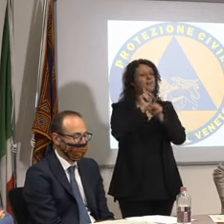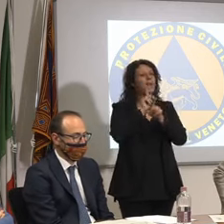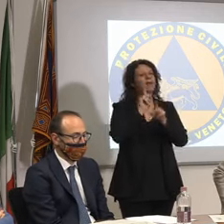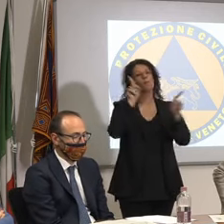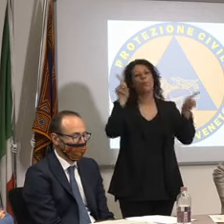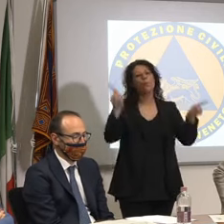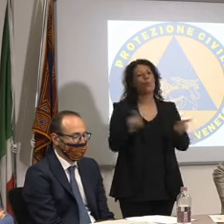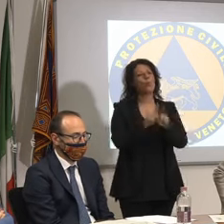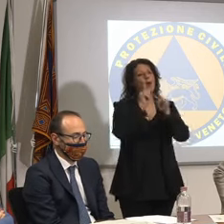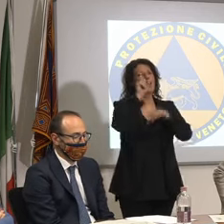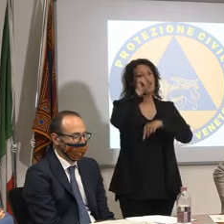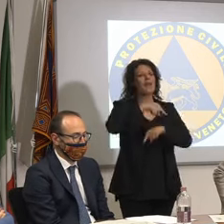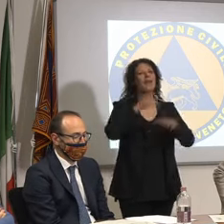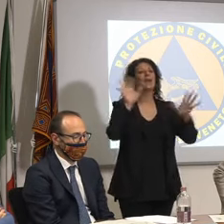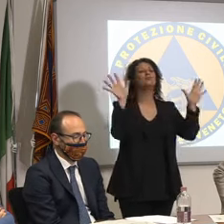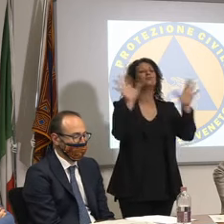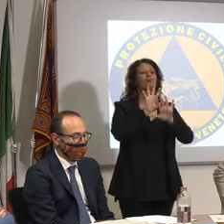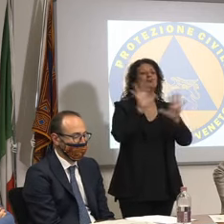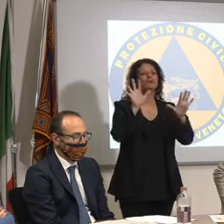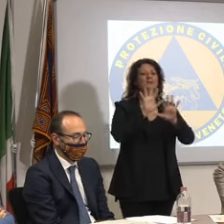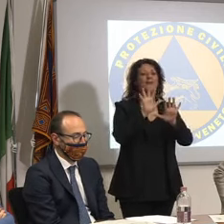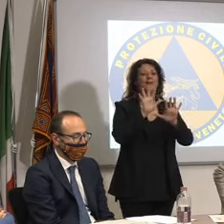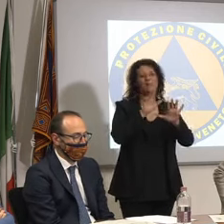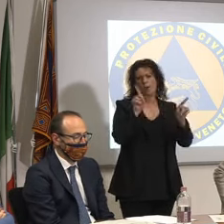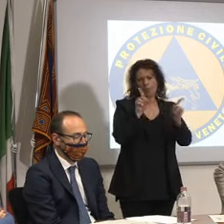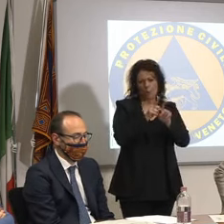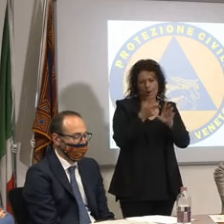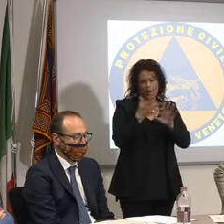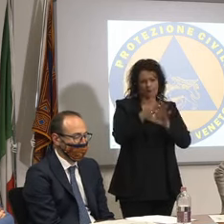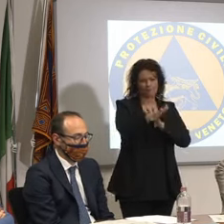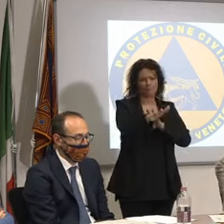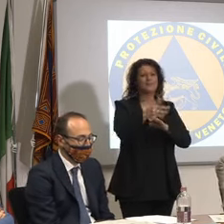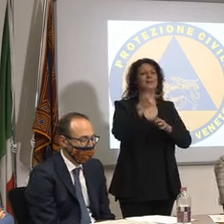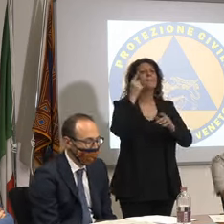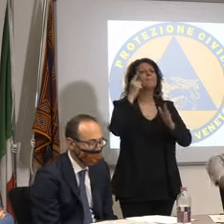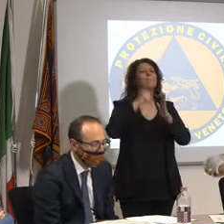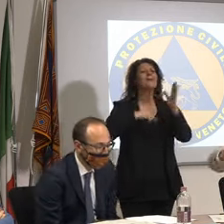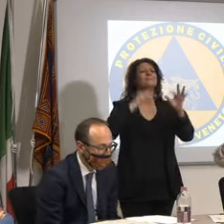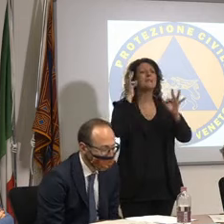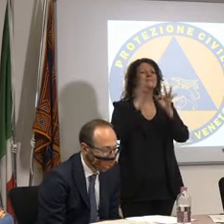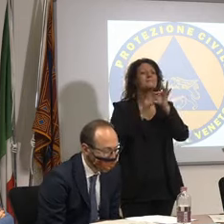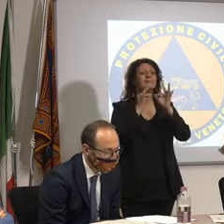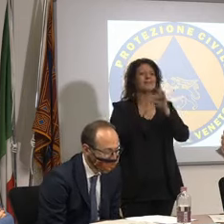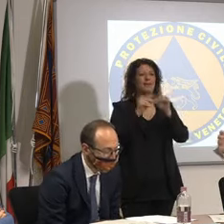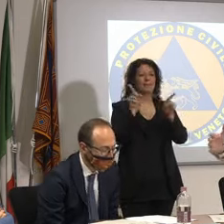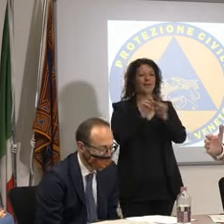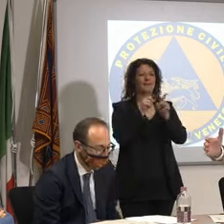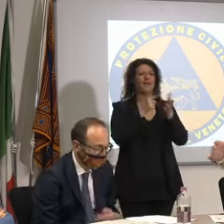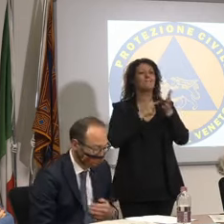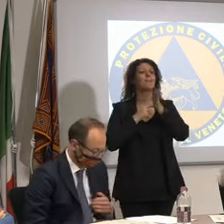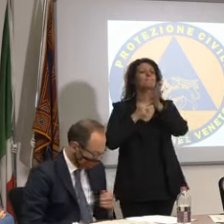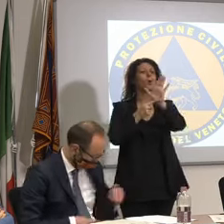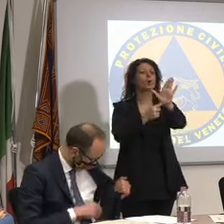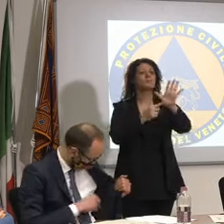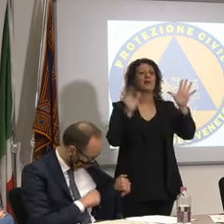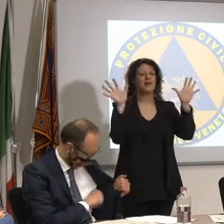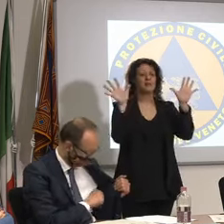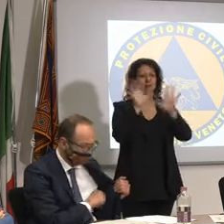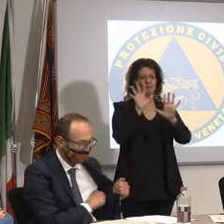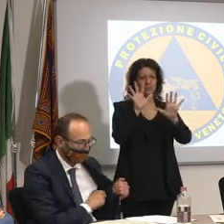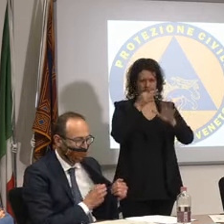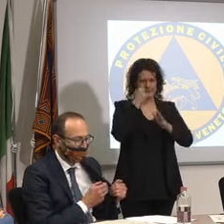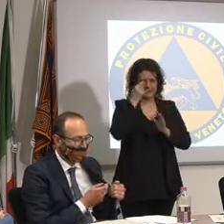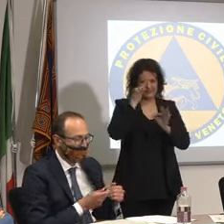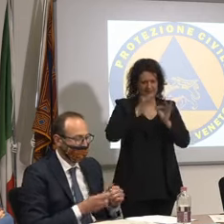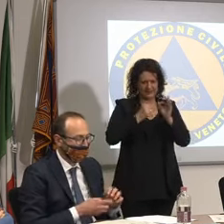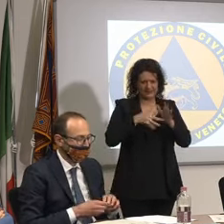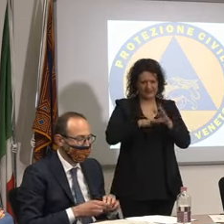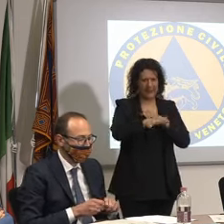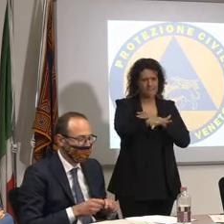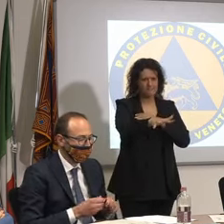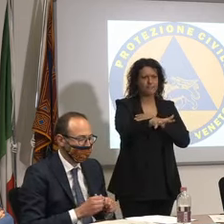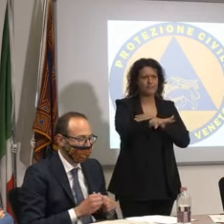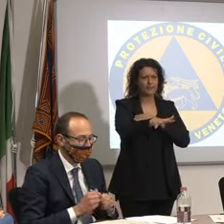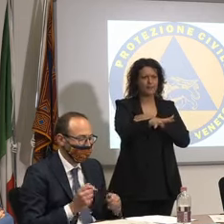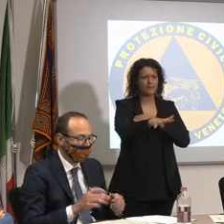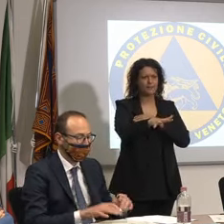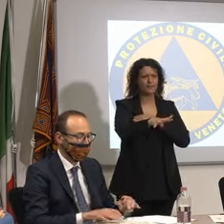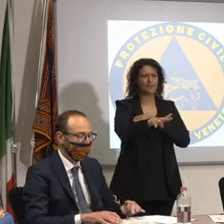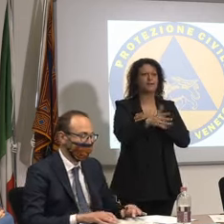mostra del cinema e quindi si preparino per settembre visto considerato che settembre dopo domani e